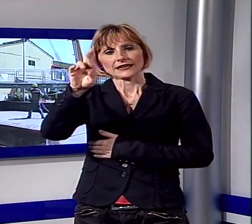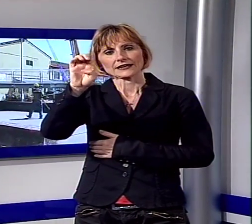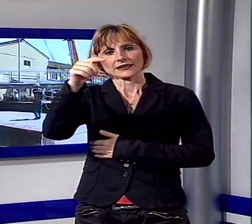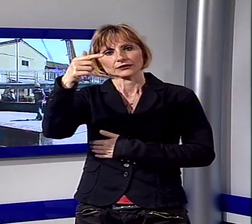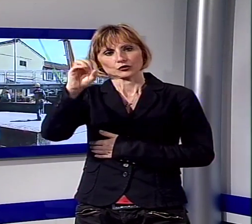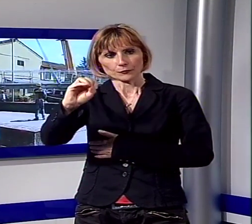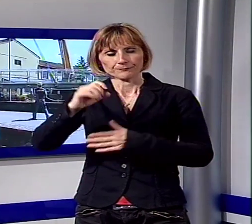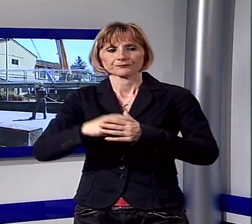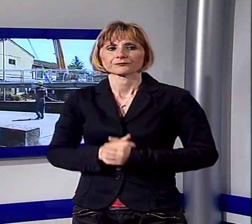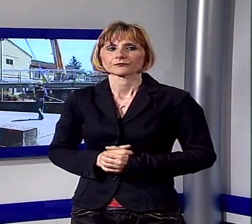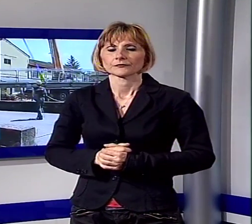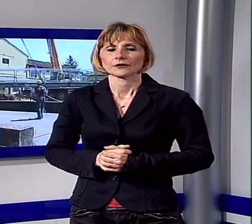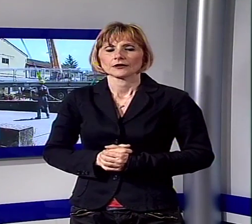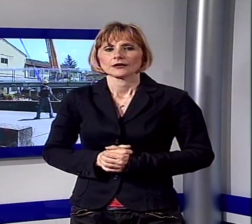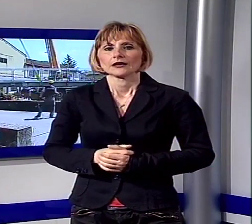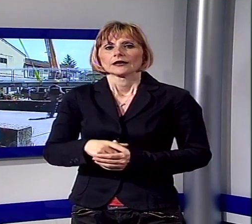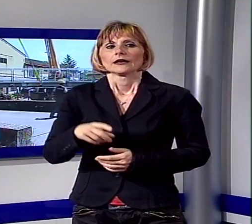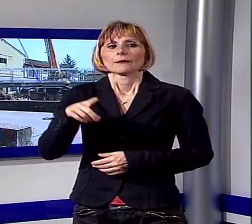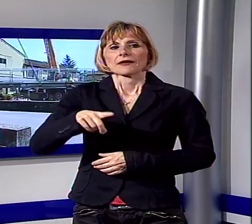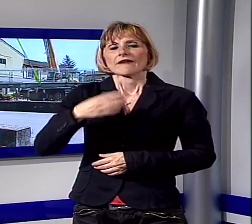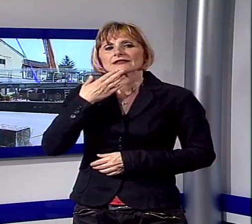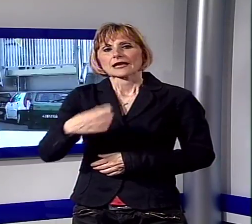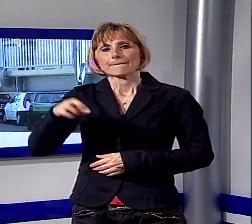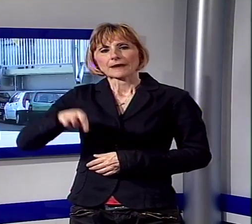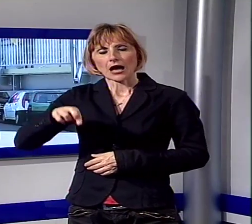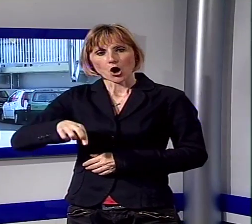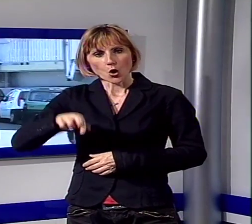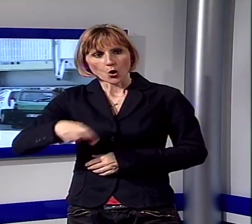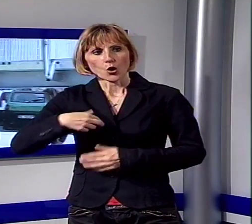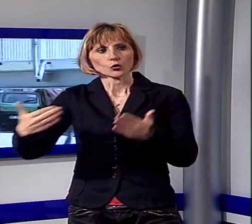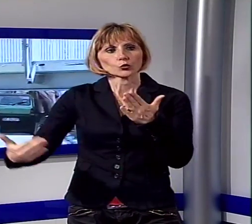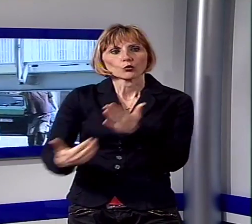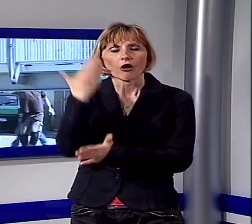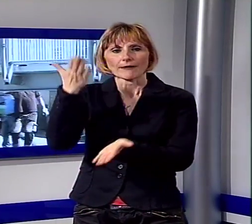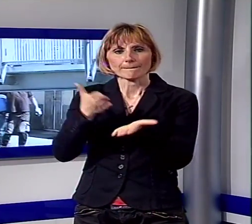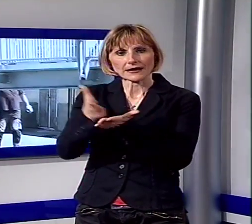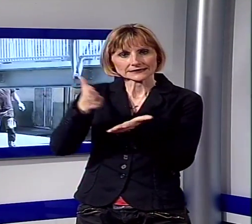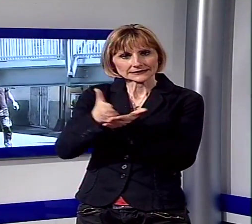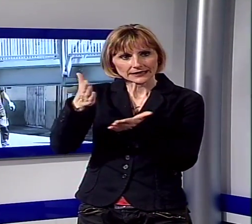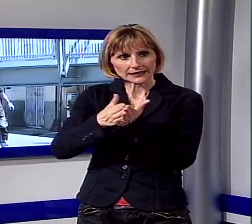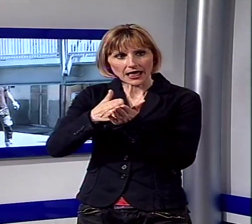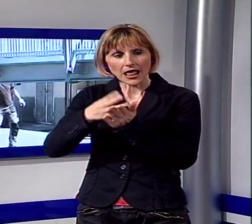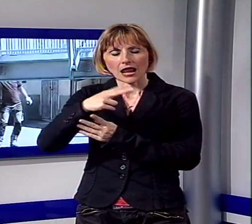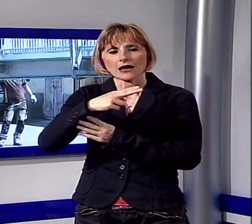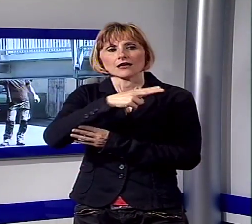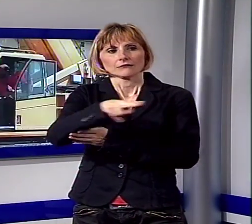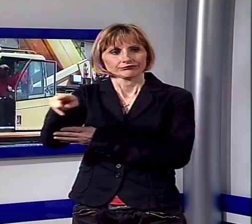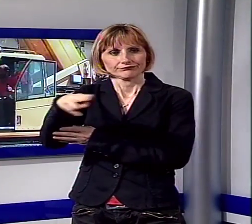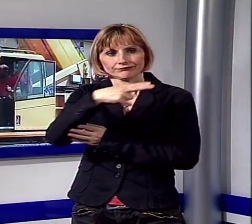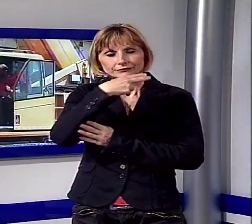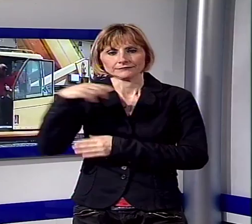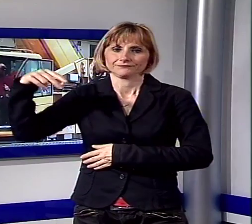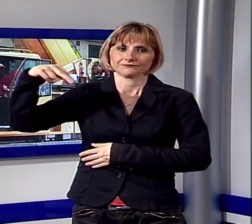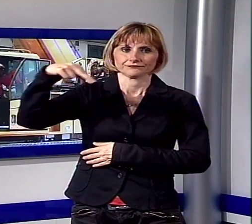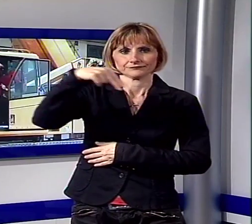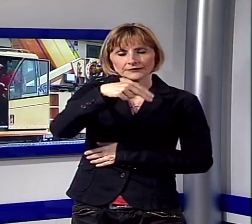È stata posizionata a Pieve San Paolo la nuova passerella pedonale sul canale Ozzeretto che sarà collaudata e resa